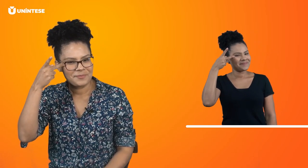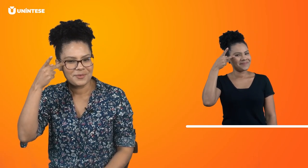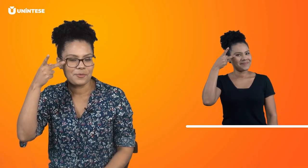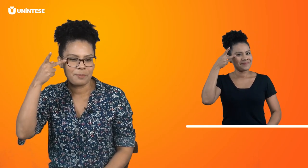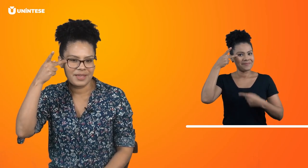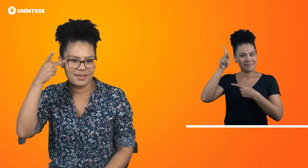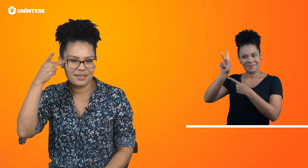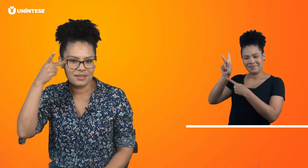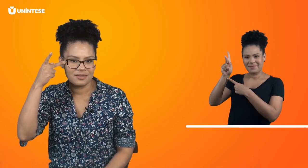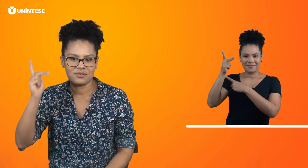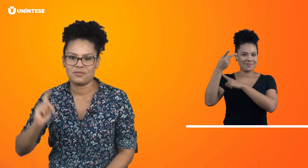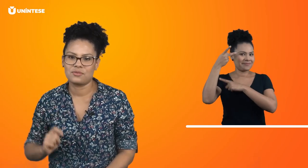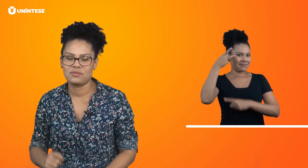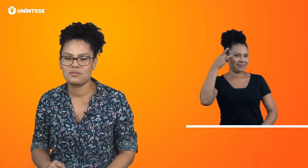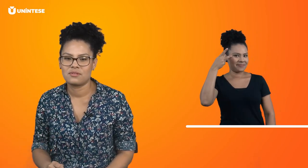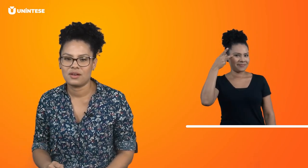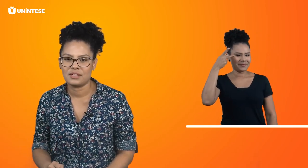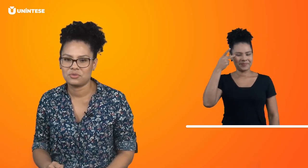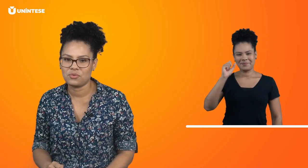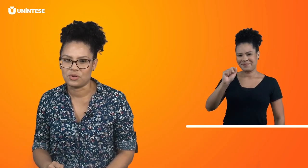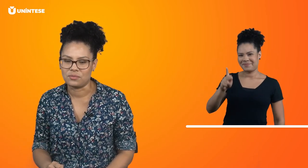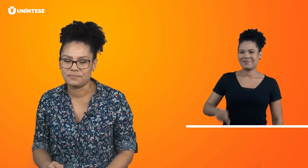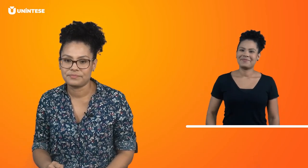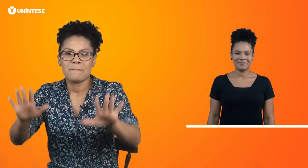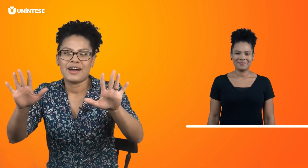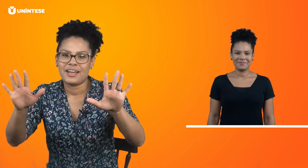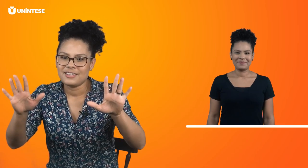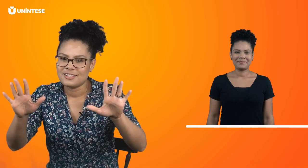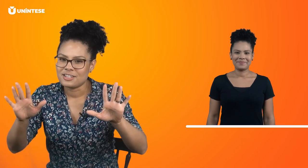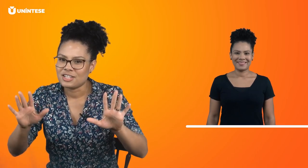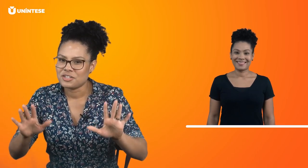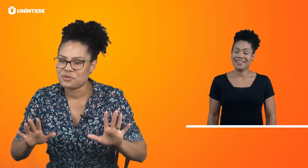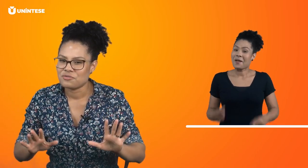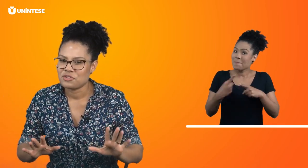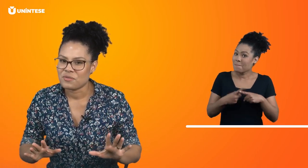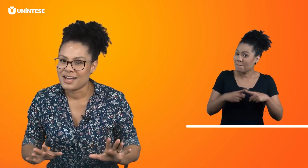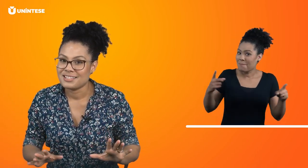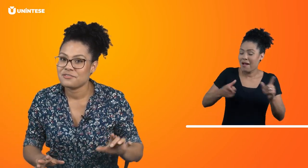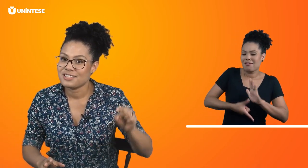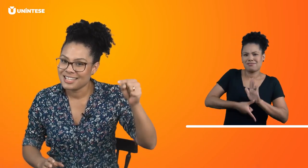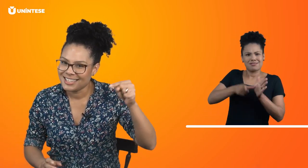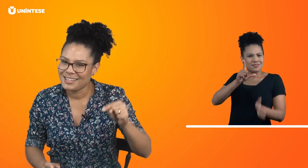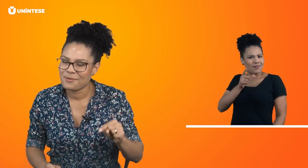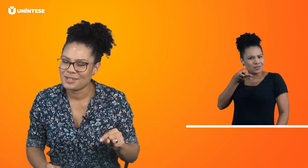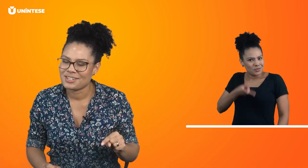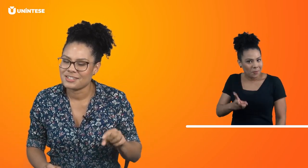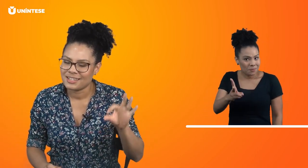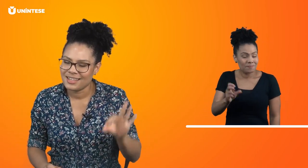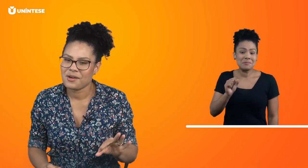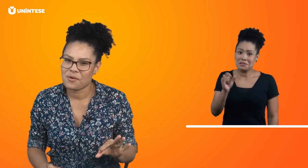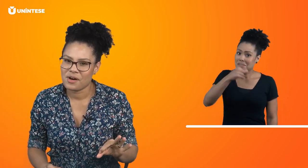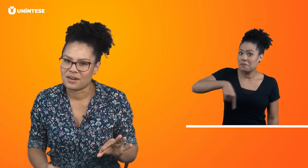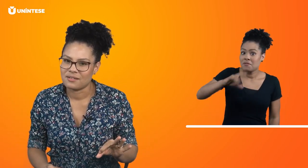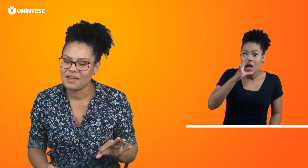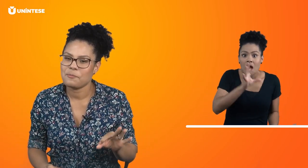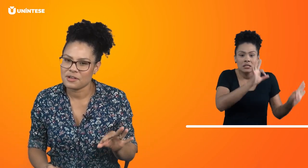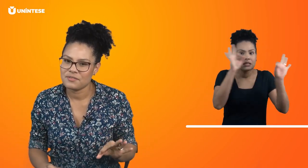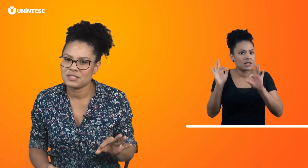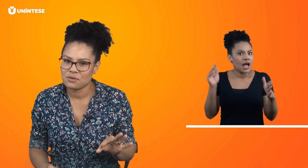O P aqui no lado do olho. Mas, antes da gente continuar, se você está aqui com a gente até agora, é porque você está